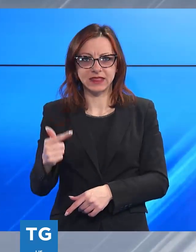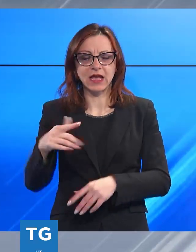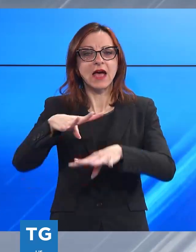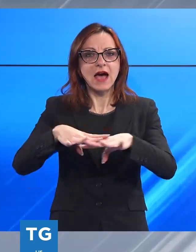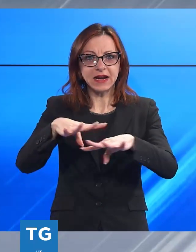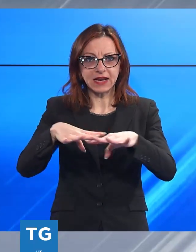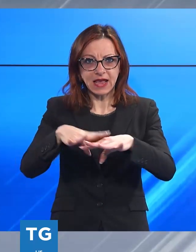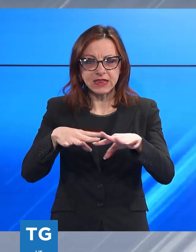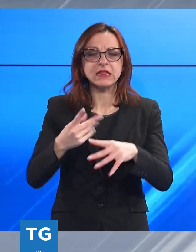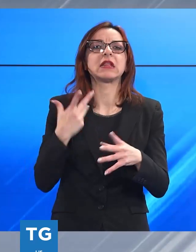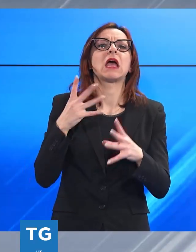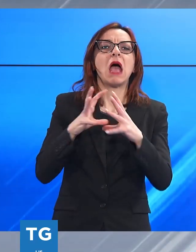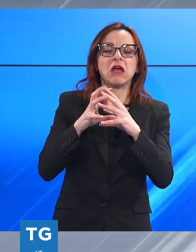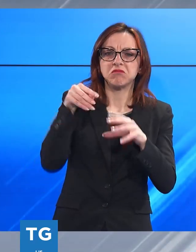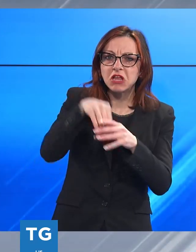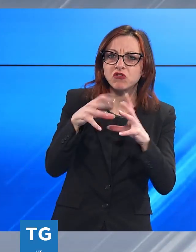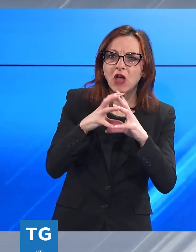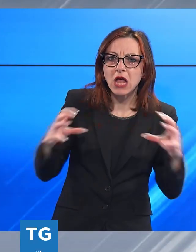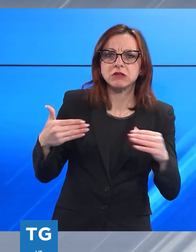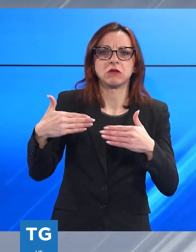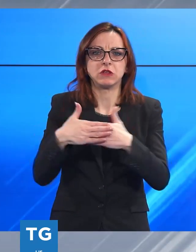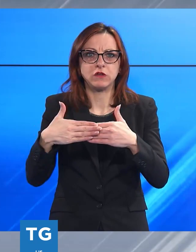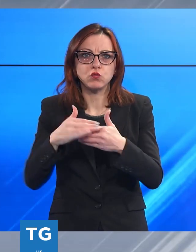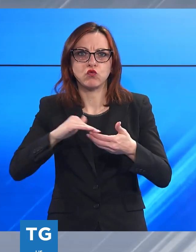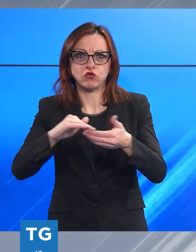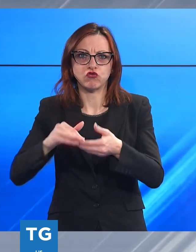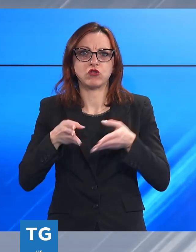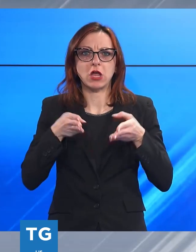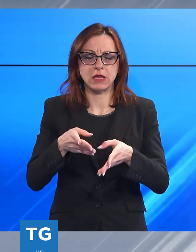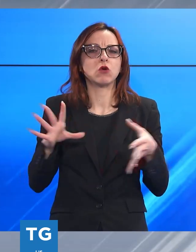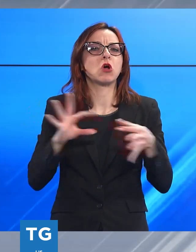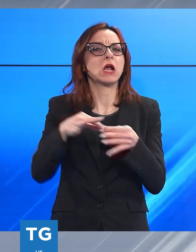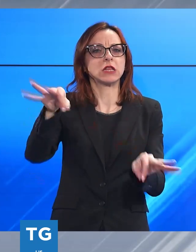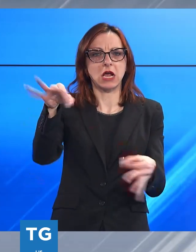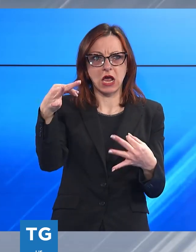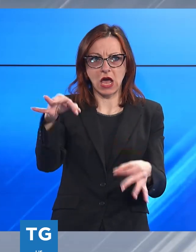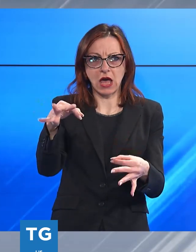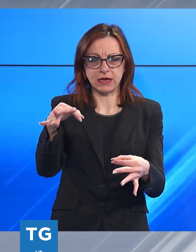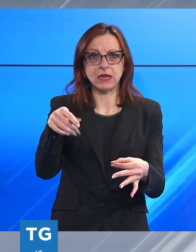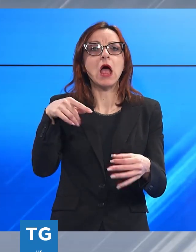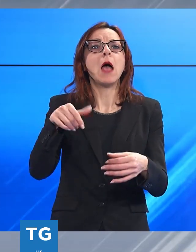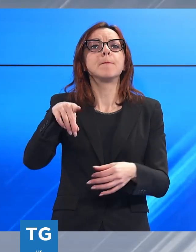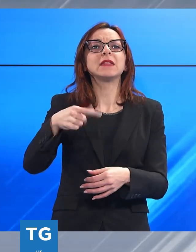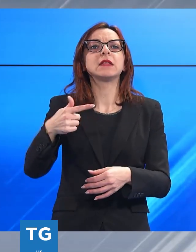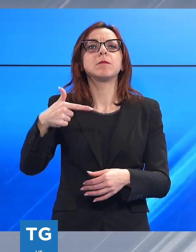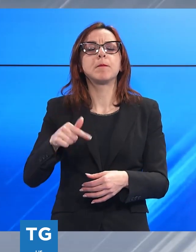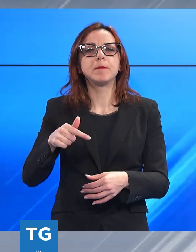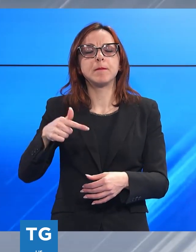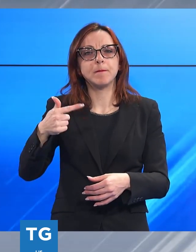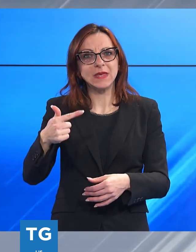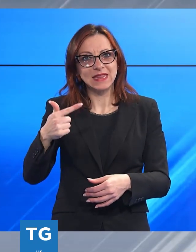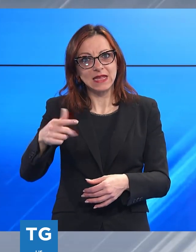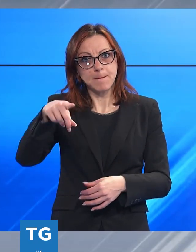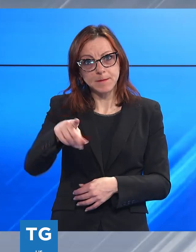ITS, aziende, istituzioni e associazioni di categoria, nata nel 2017 per creare sinergie fra percorsi formativi